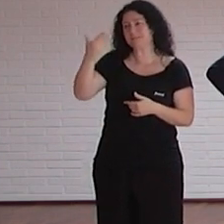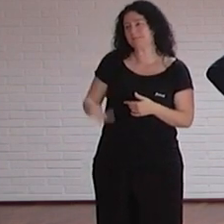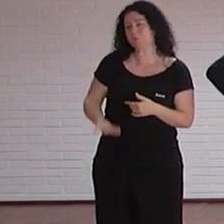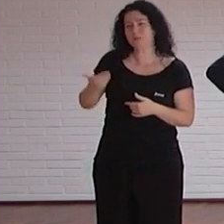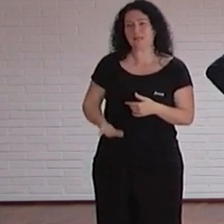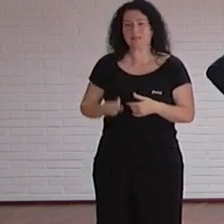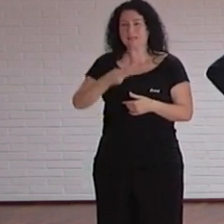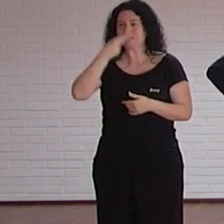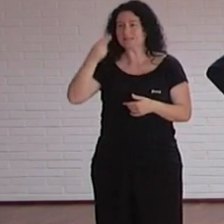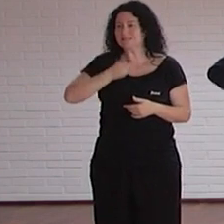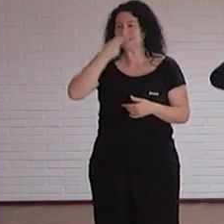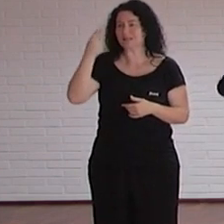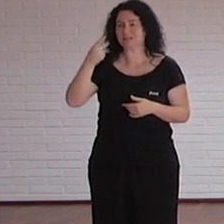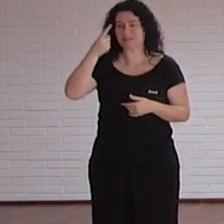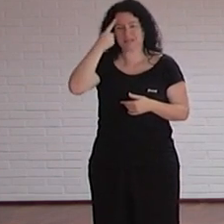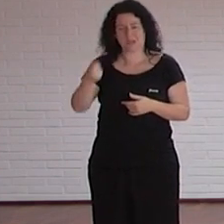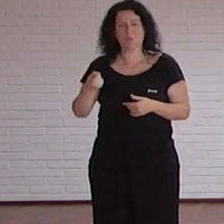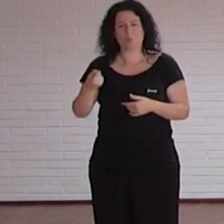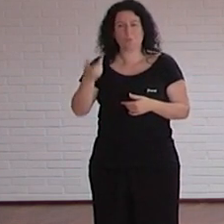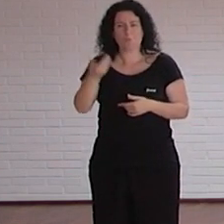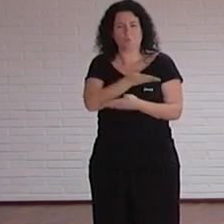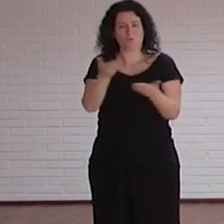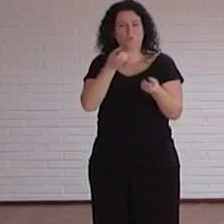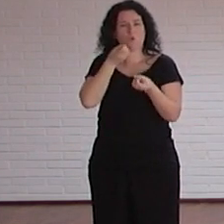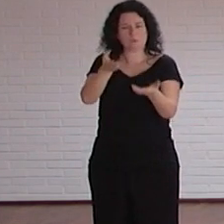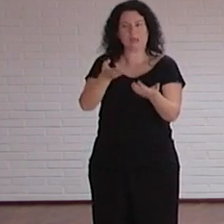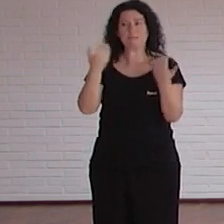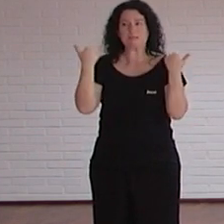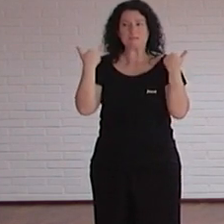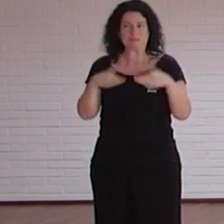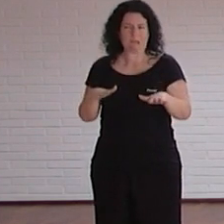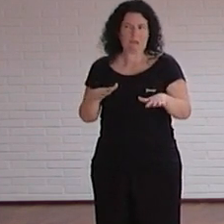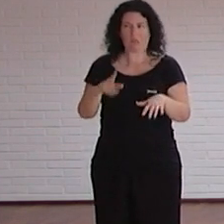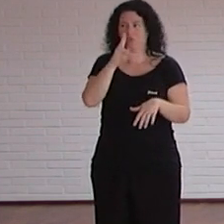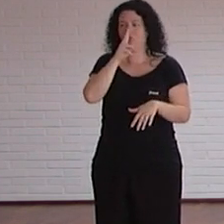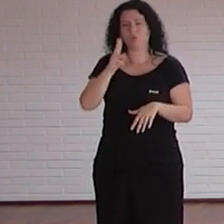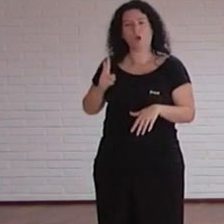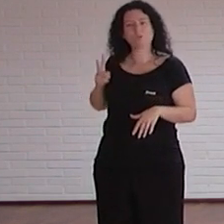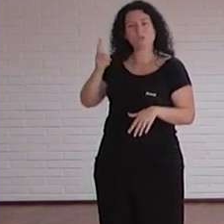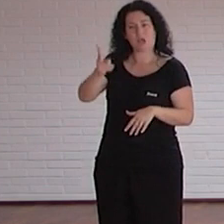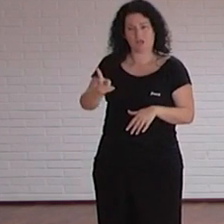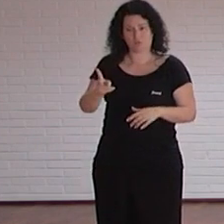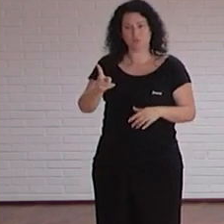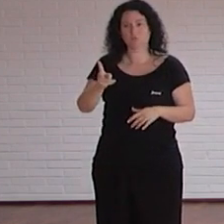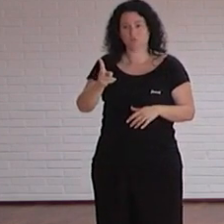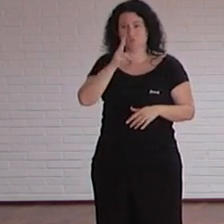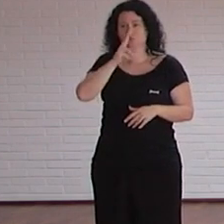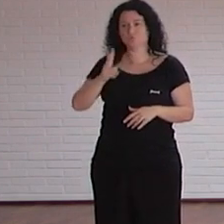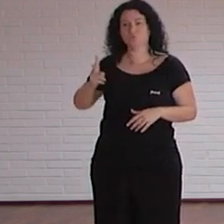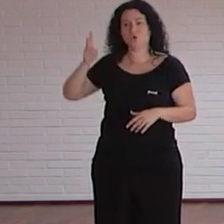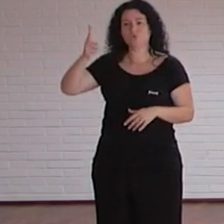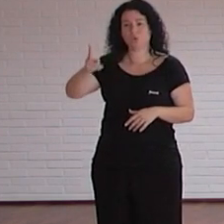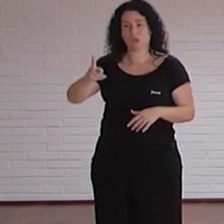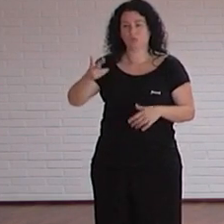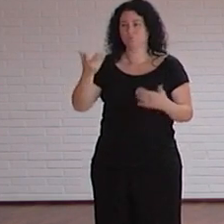interesante y más relevante es que desde hace ya un par de años todo aquello todas